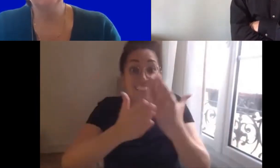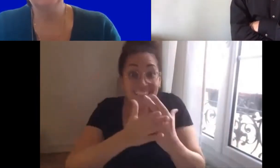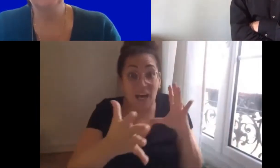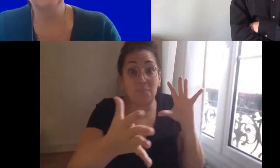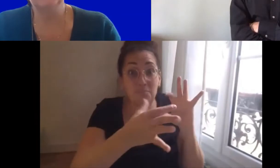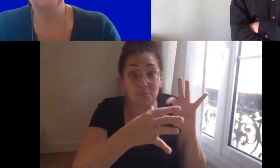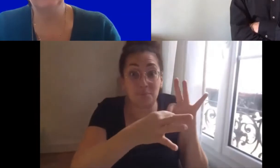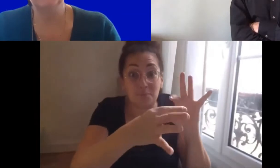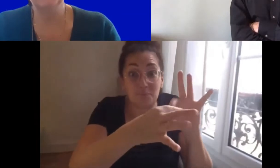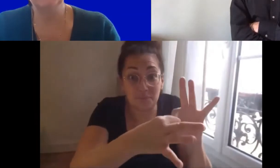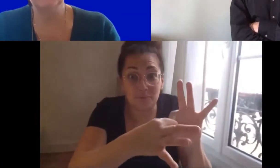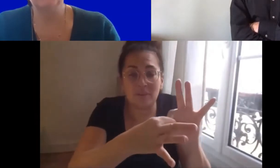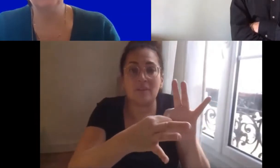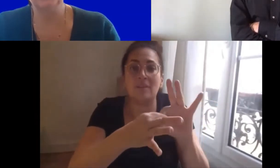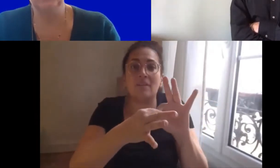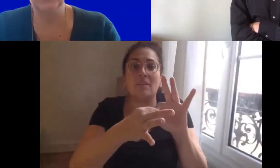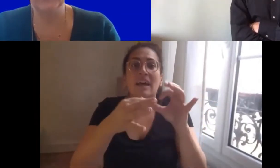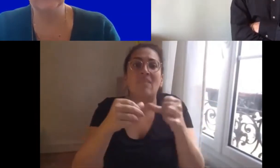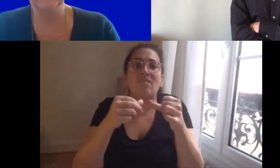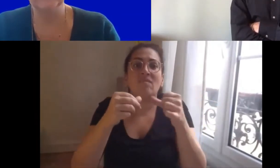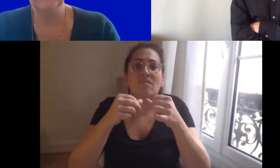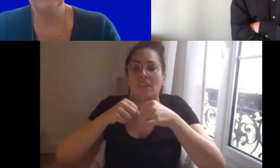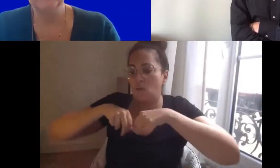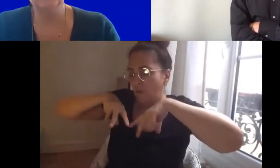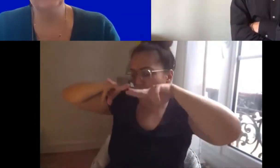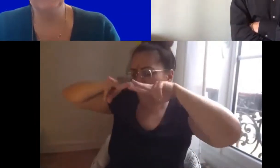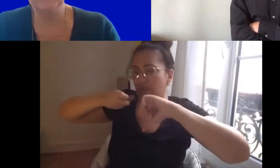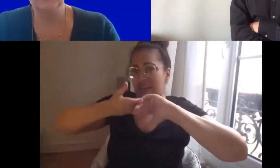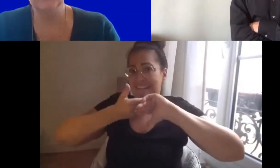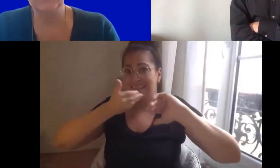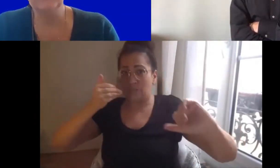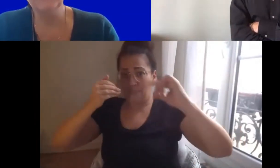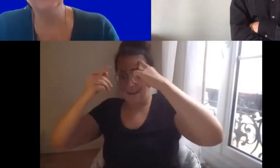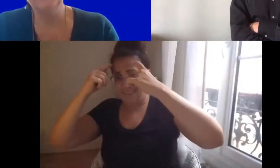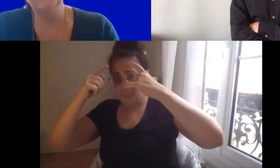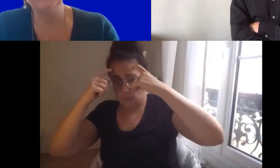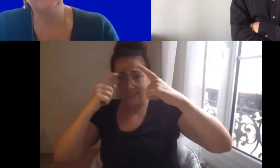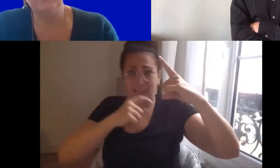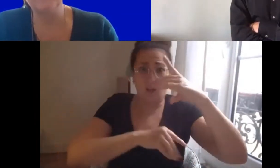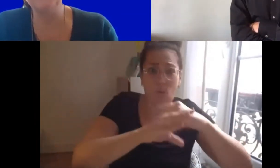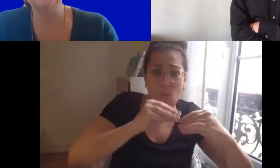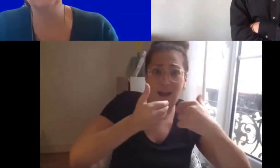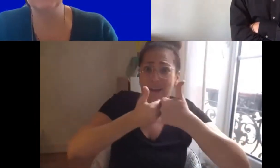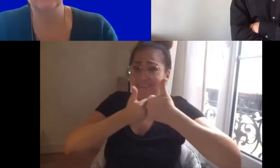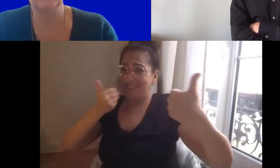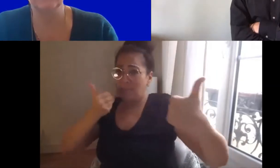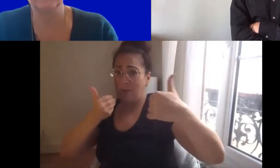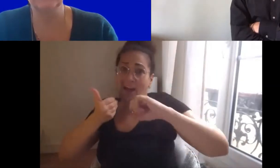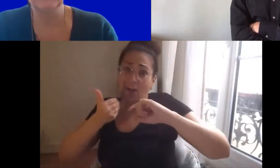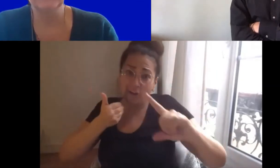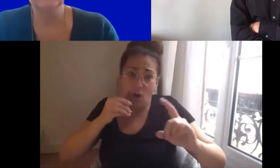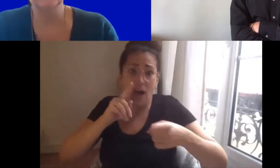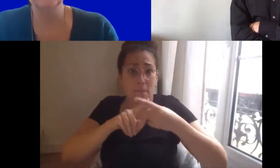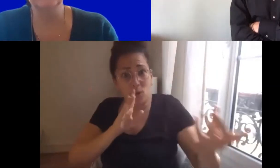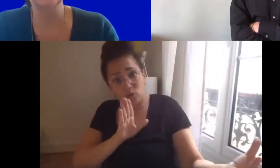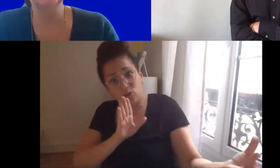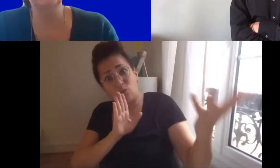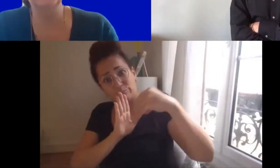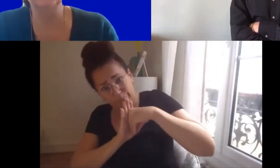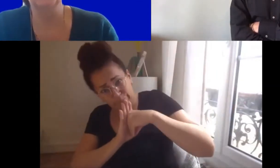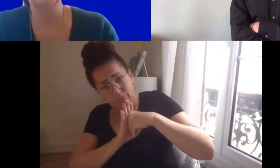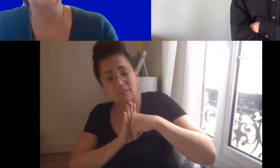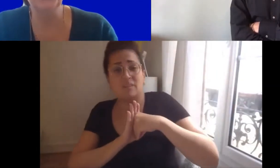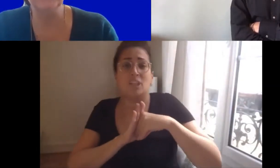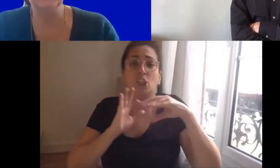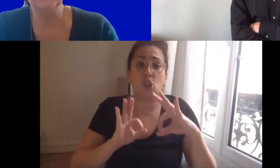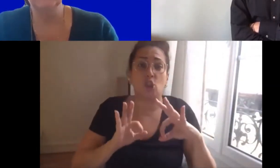sujets ne soient pas étudiés hors de leur cadre et hors des personnes concernées mais viennent avec les personnes concernées et dans un cadre qui